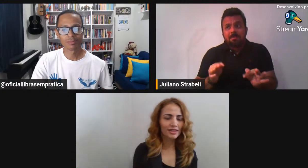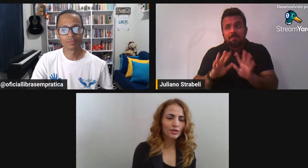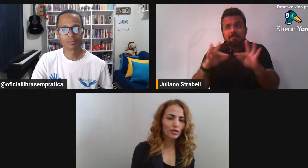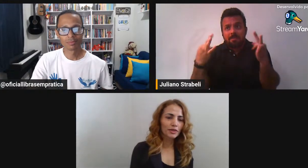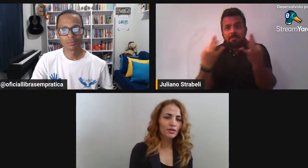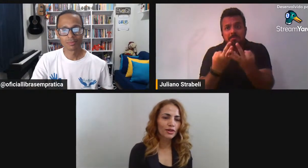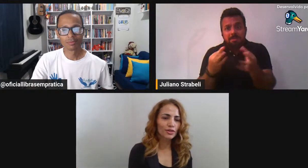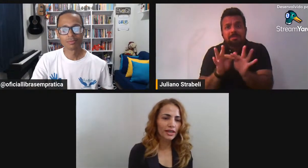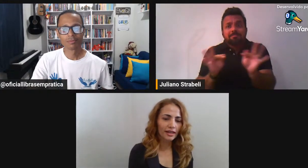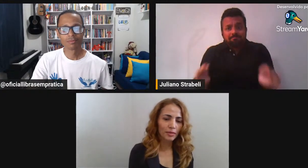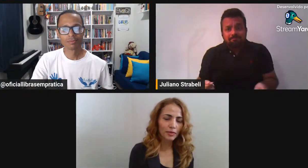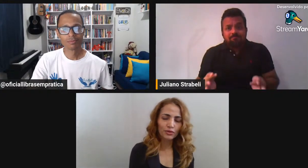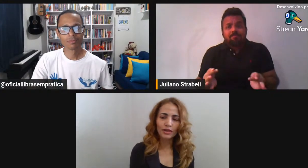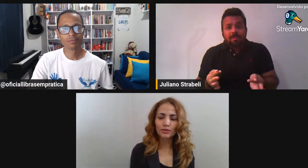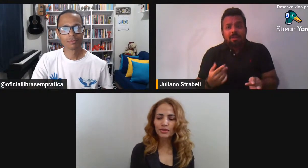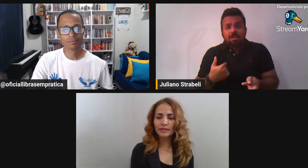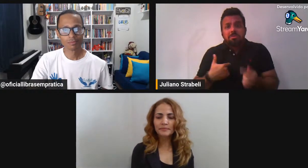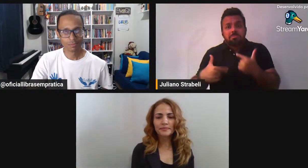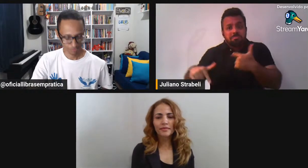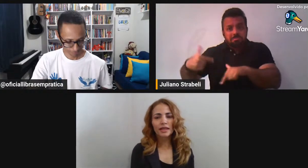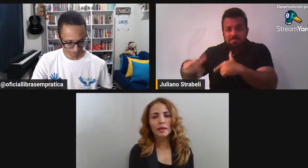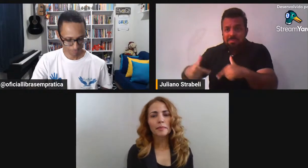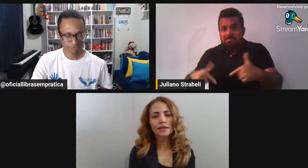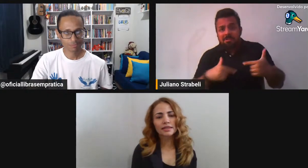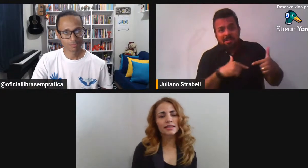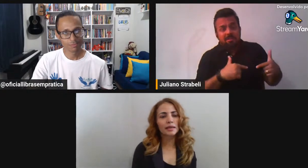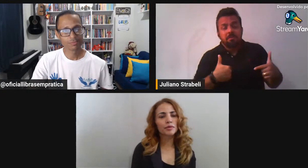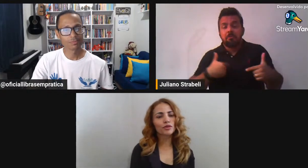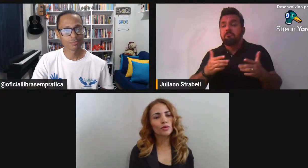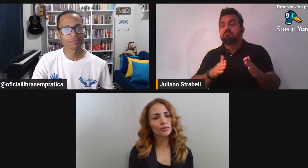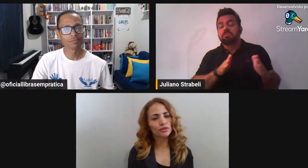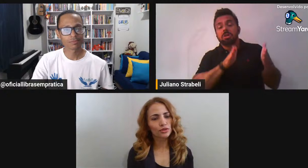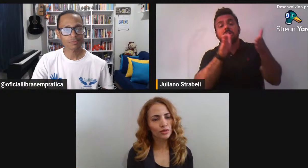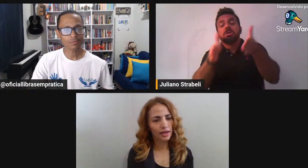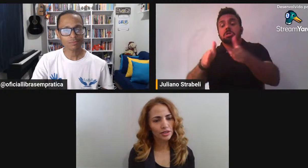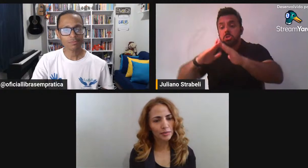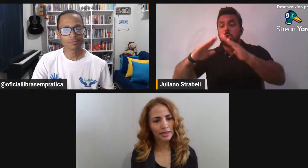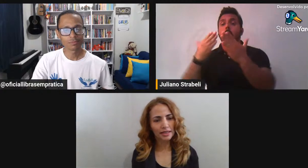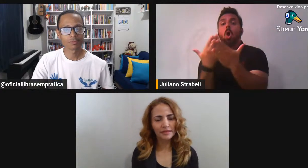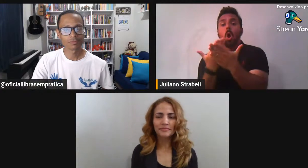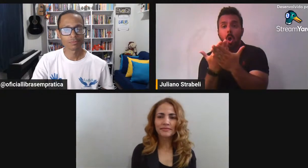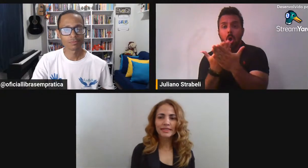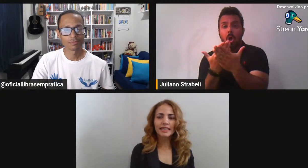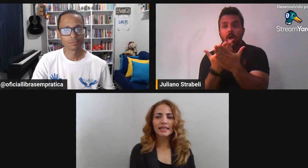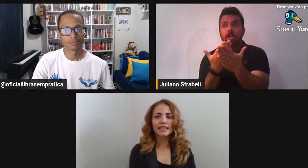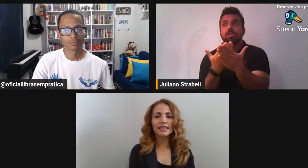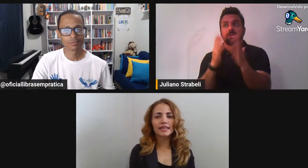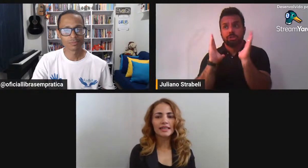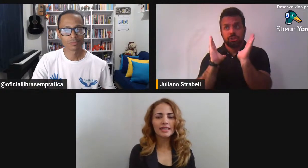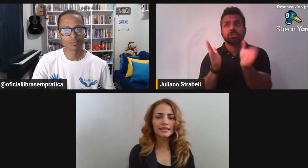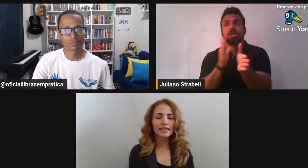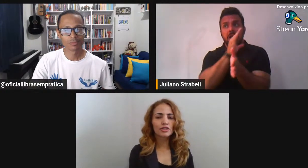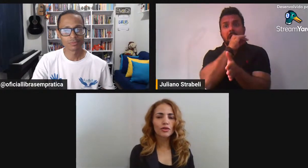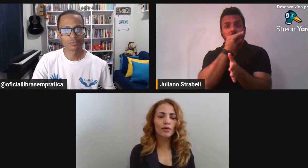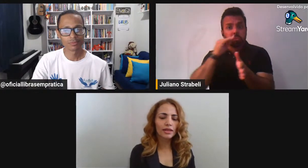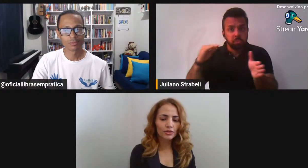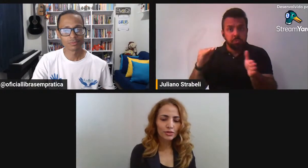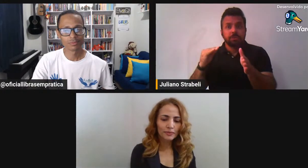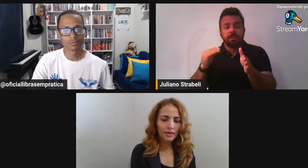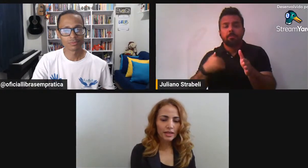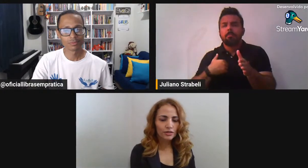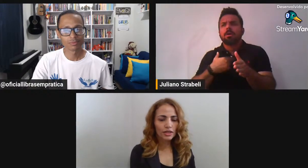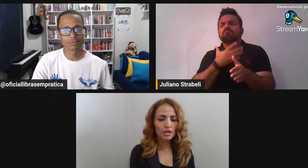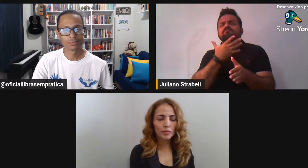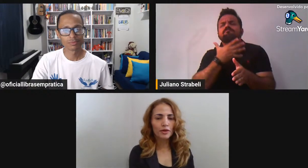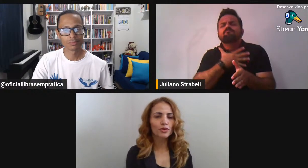estudava Então eu fui para a escola Eu já era uma pessoa adulta Mas que sempre gostou muito De estudar De aprender E se dedicou a